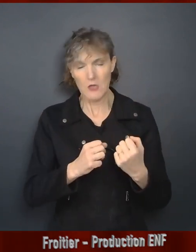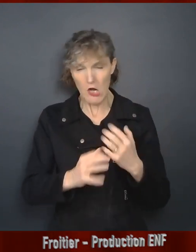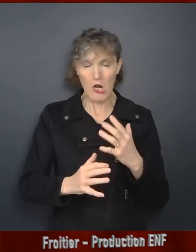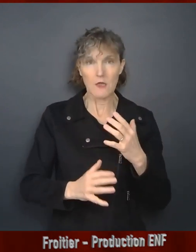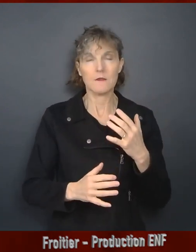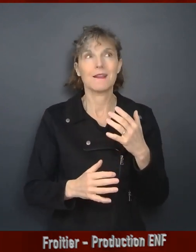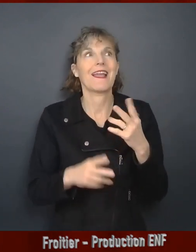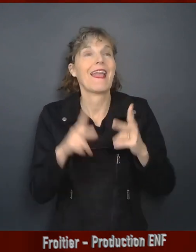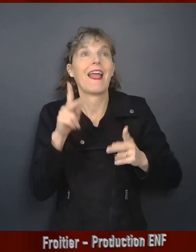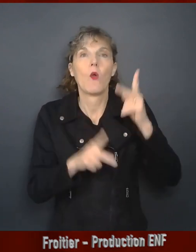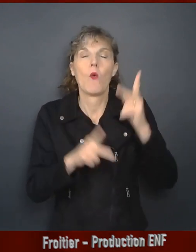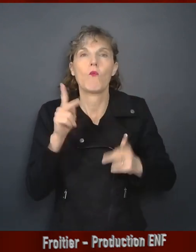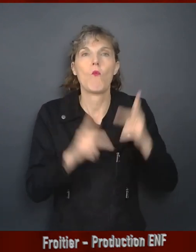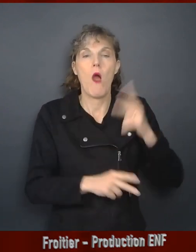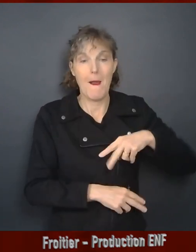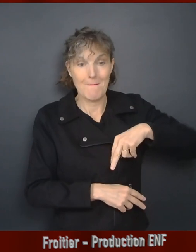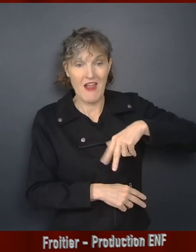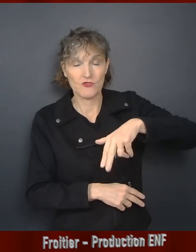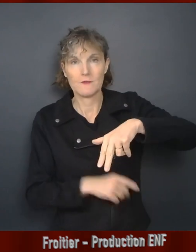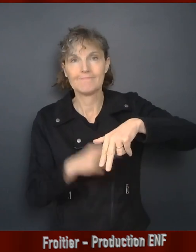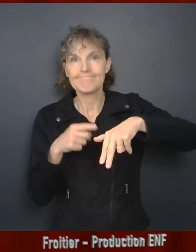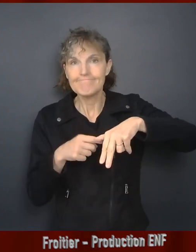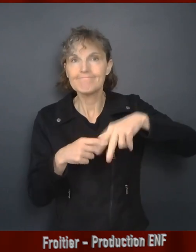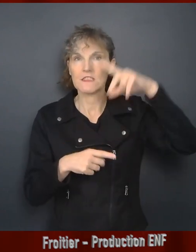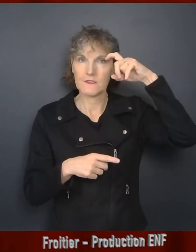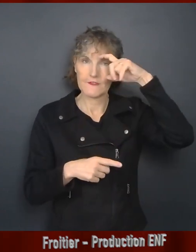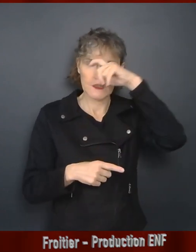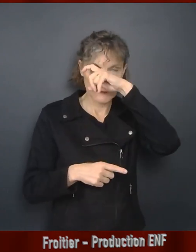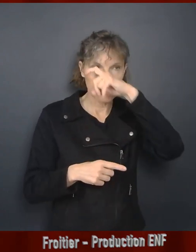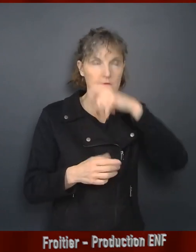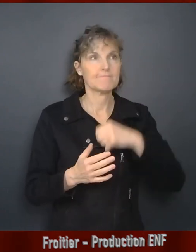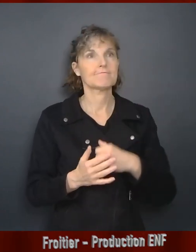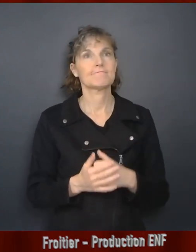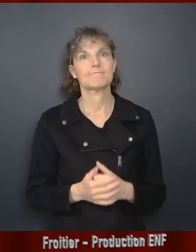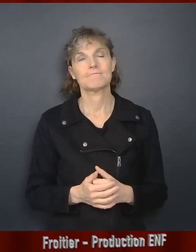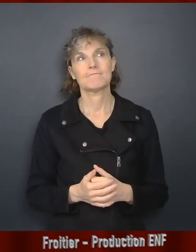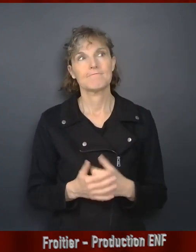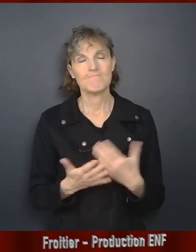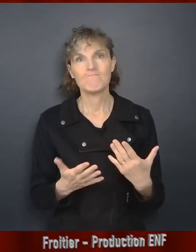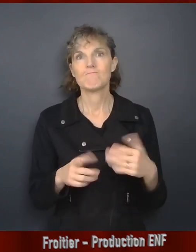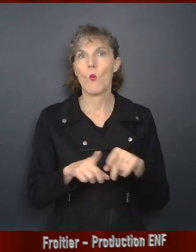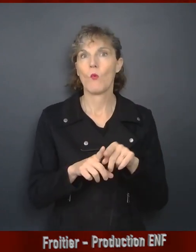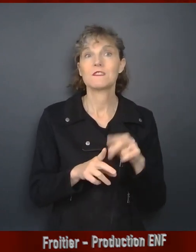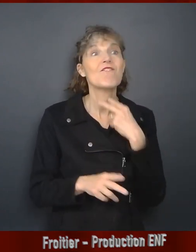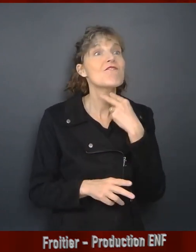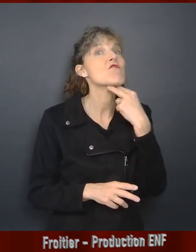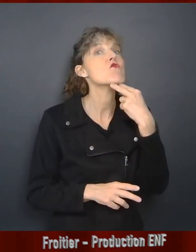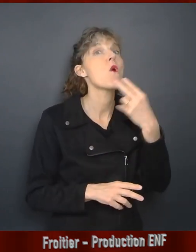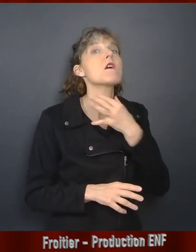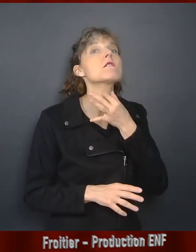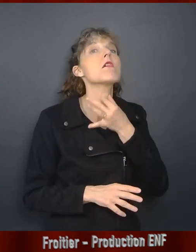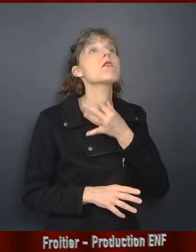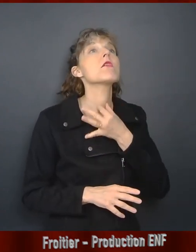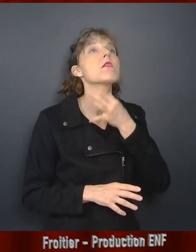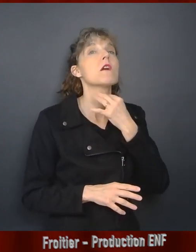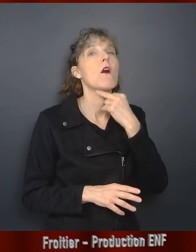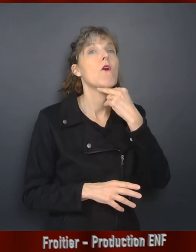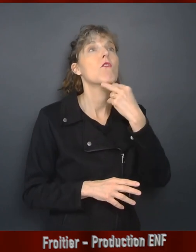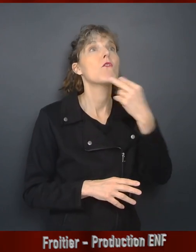J'ai parfois beaucoup de difficultés à marcher, et je ne peux pas toujours utiliser mes cordes